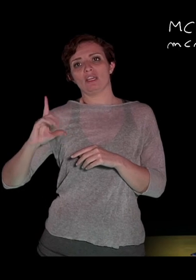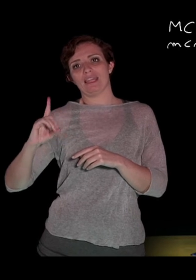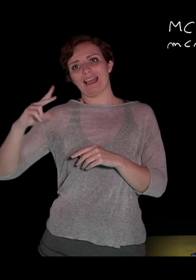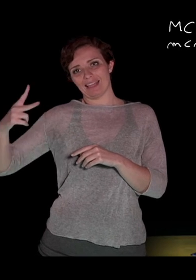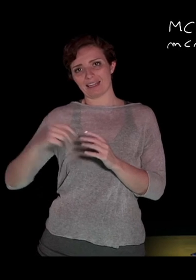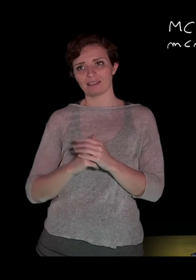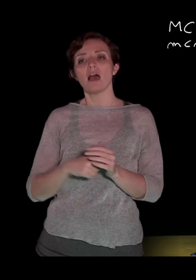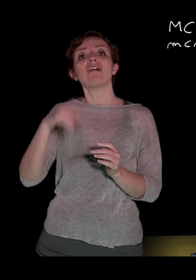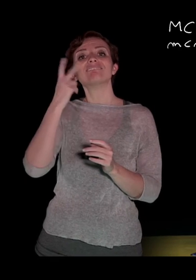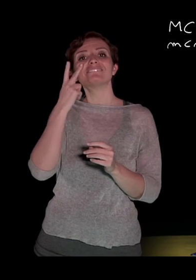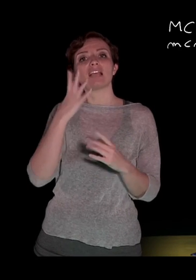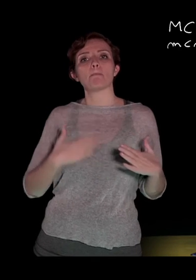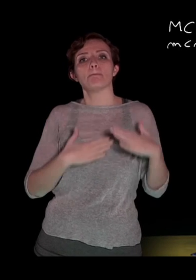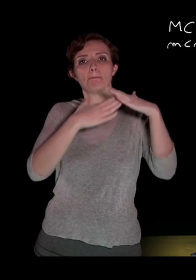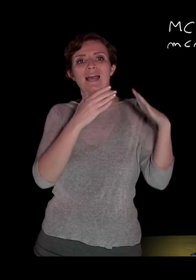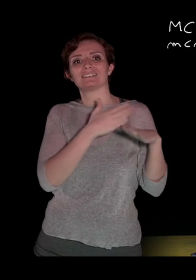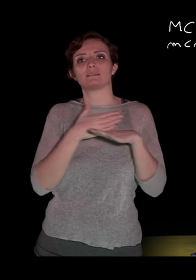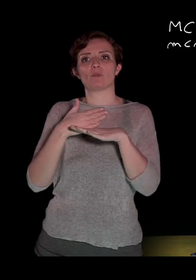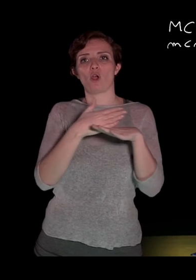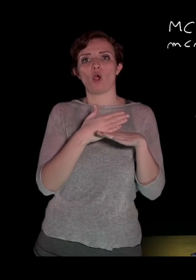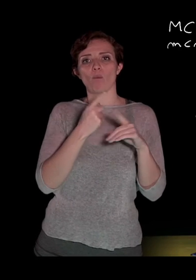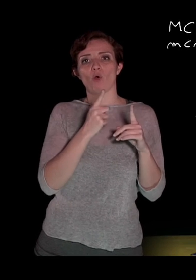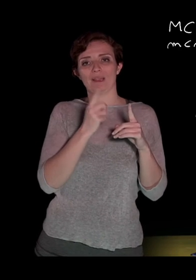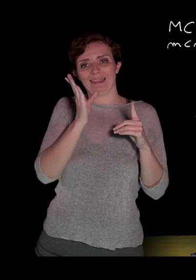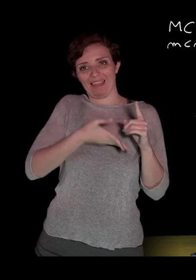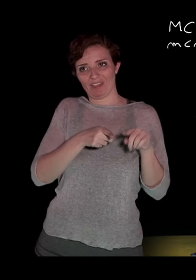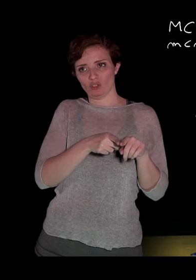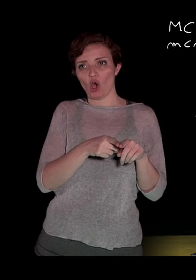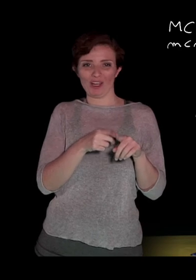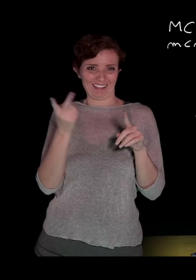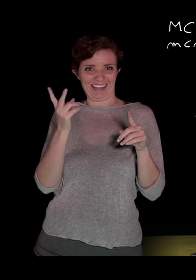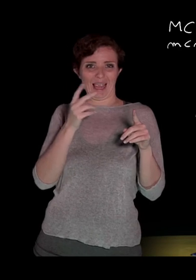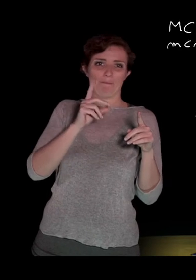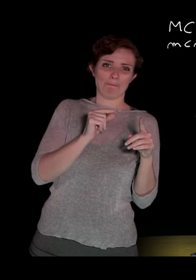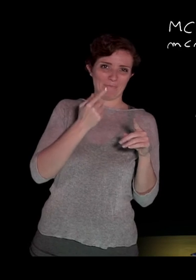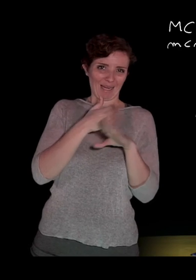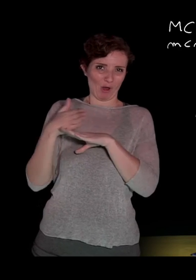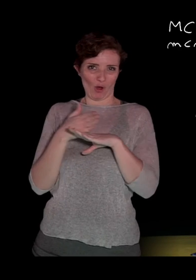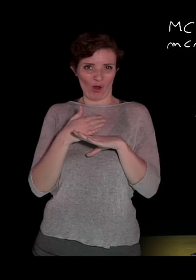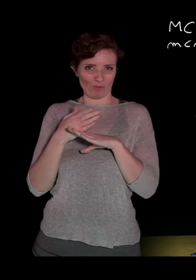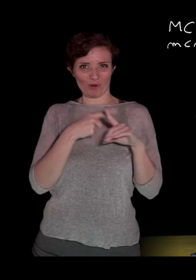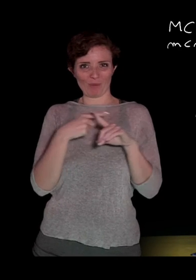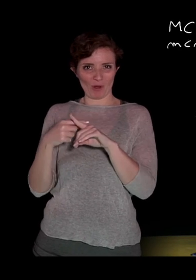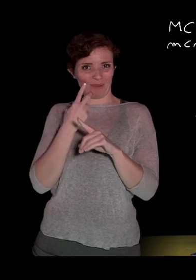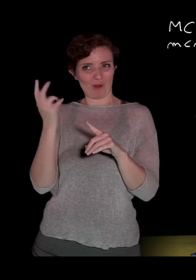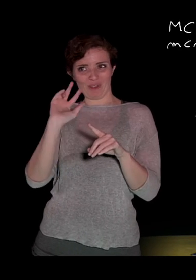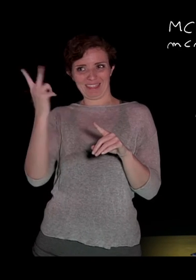Andiamo a vedere qual è il massimo comundivisore e il minimo comune multiplo tra questi due monomi. Per il massimo comundivisore sarà evidentemente